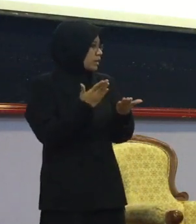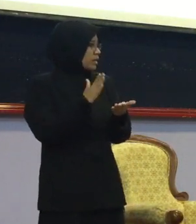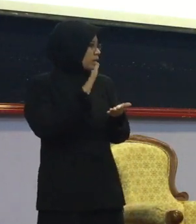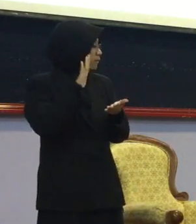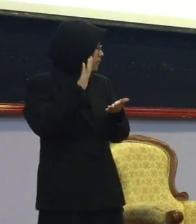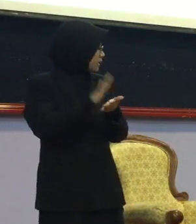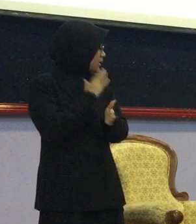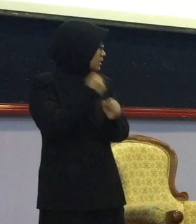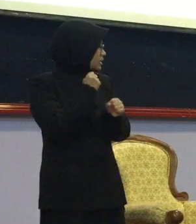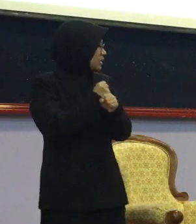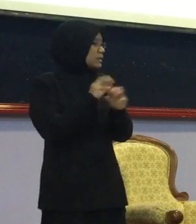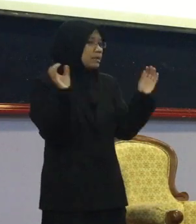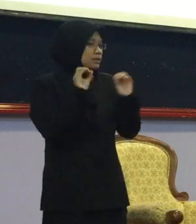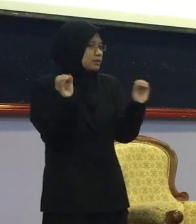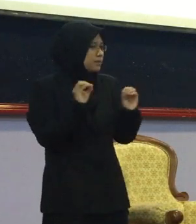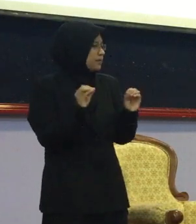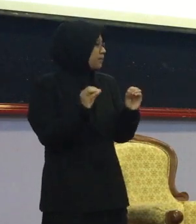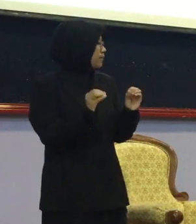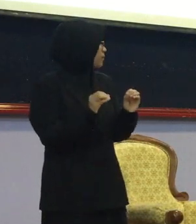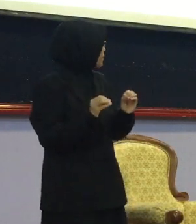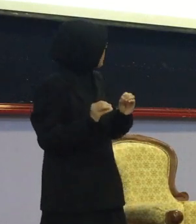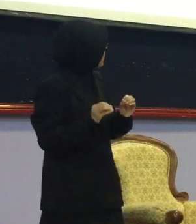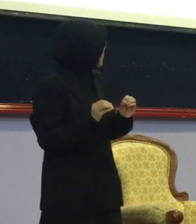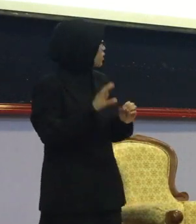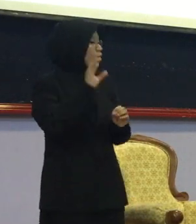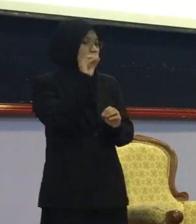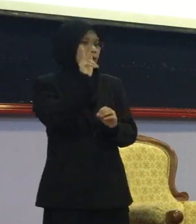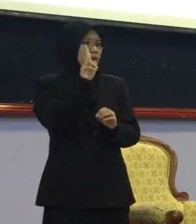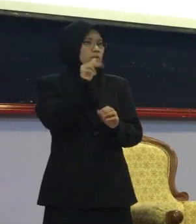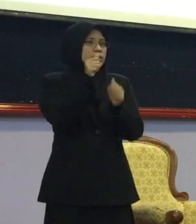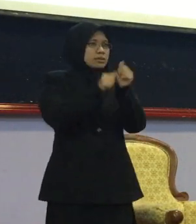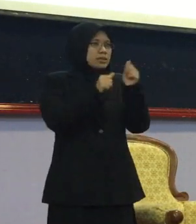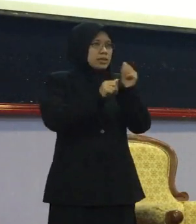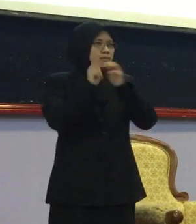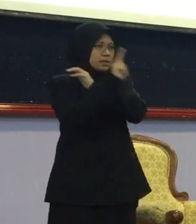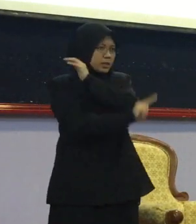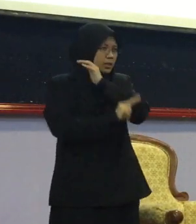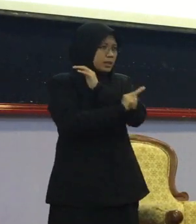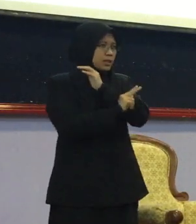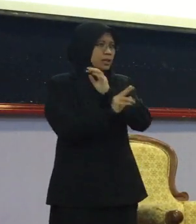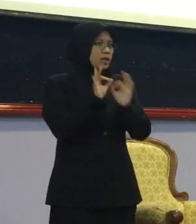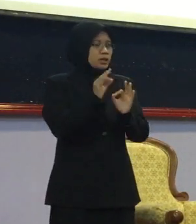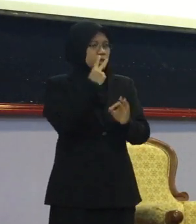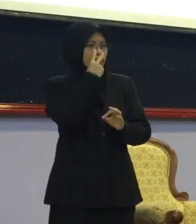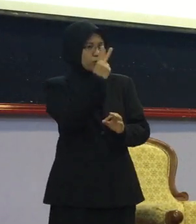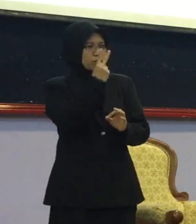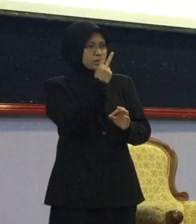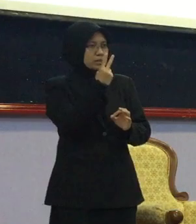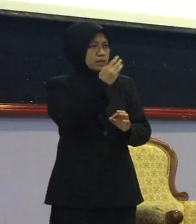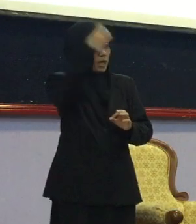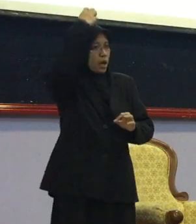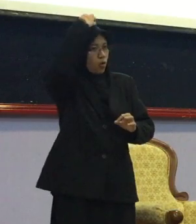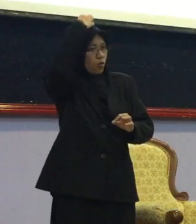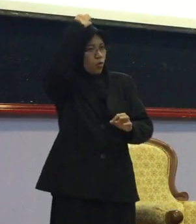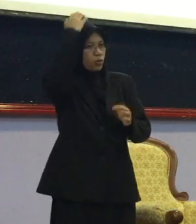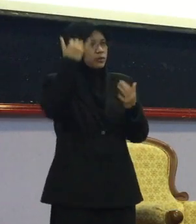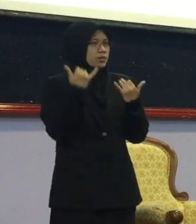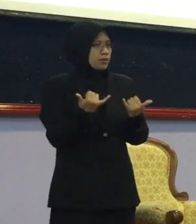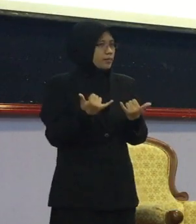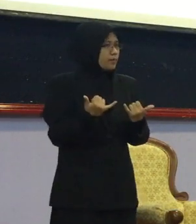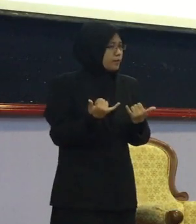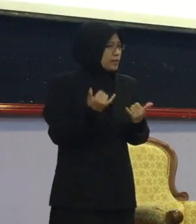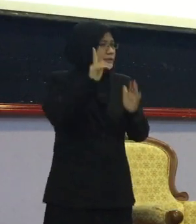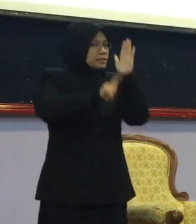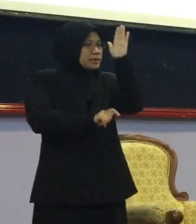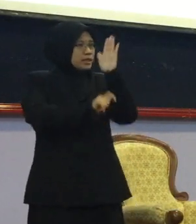tu Saya tak letak Yang tak kurang Okay you Mengikut negeri So kita tengok situ Sekarang ni Selangor lah Tengok Selangor